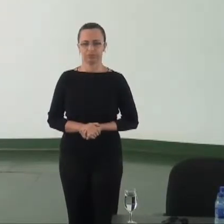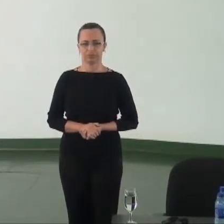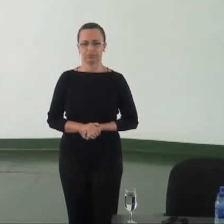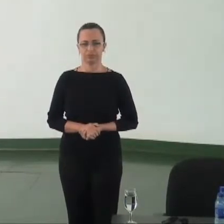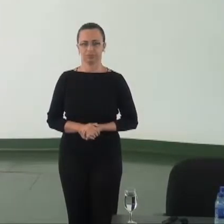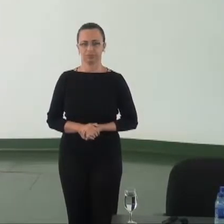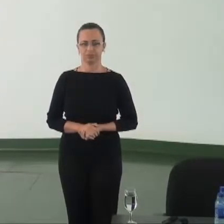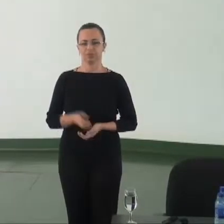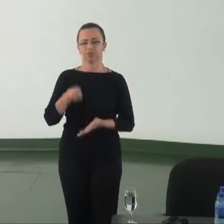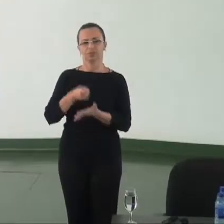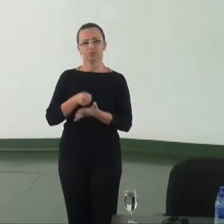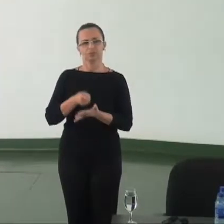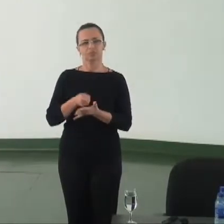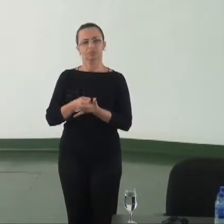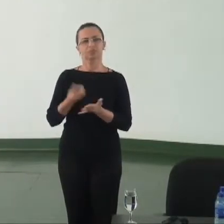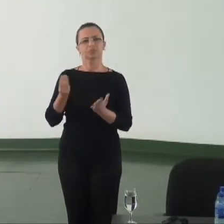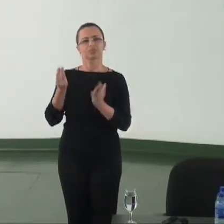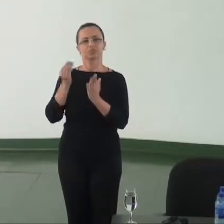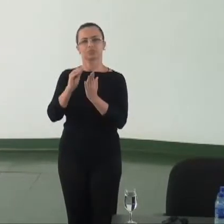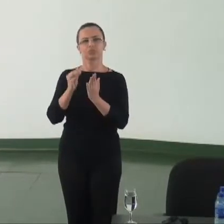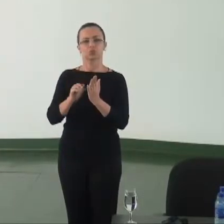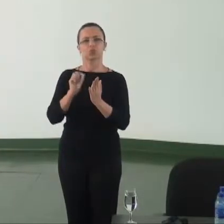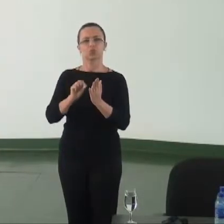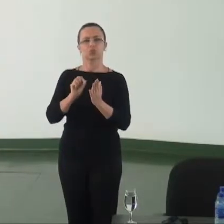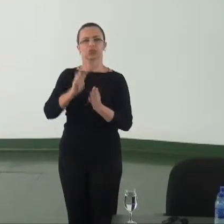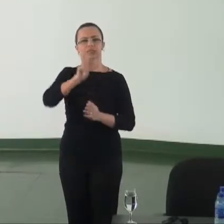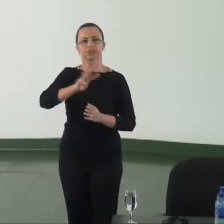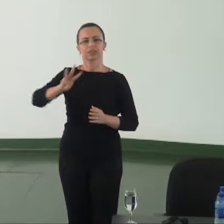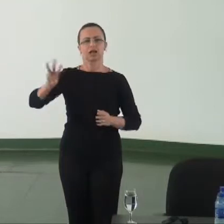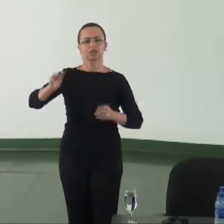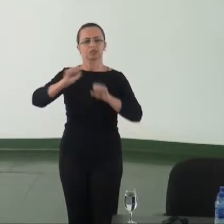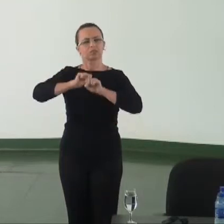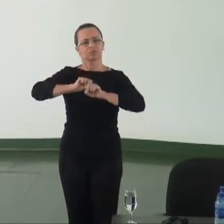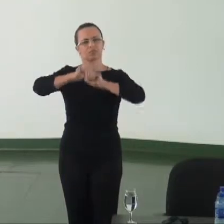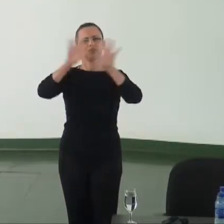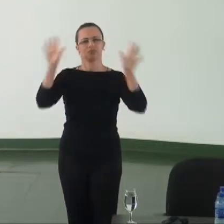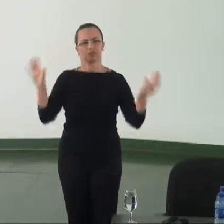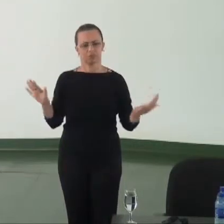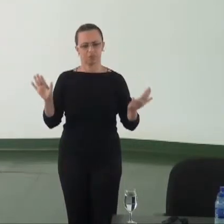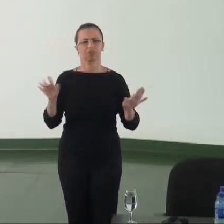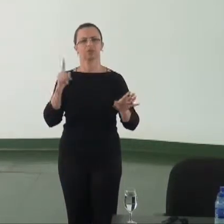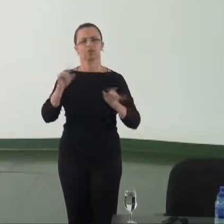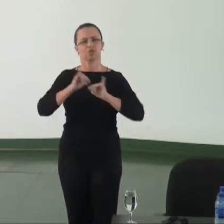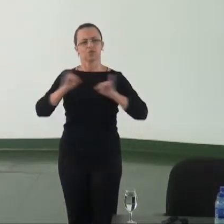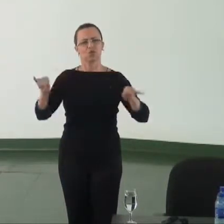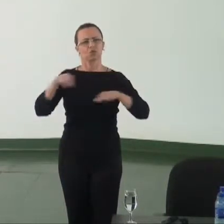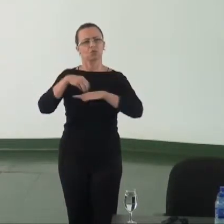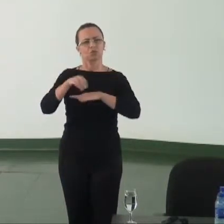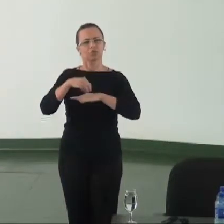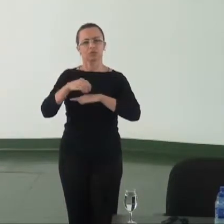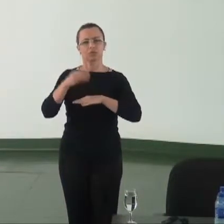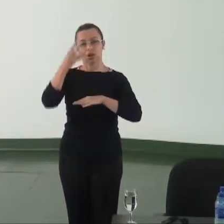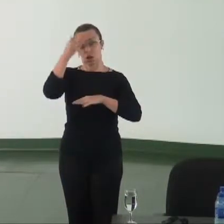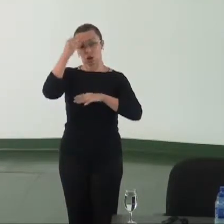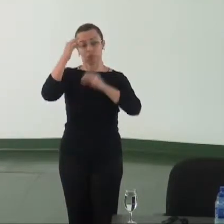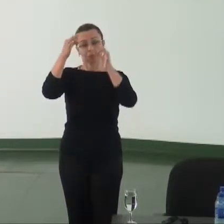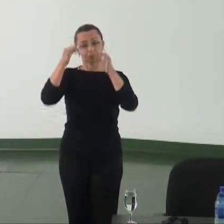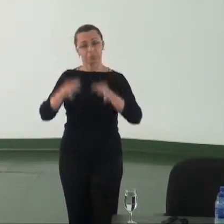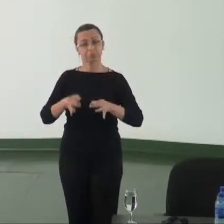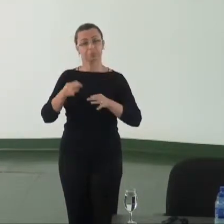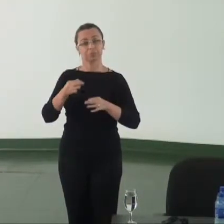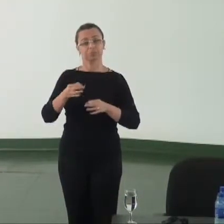Exigir a implantação dos portais de transparência pelos municípios com informações compreensíveis,